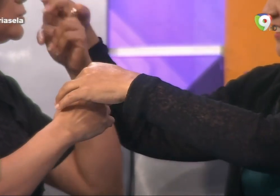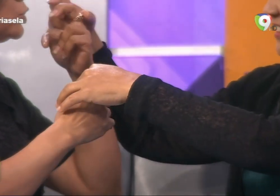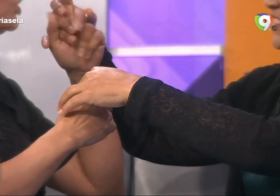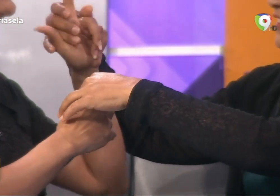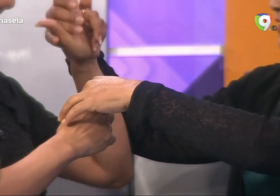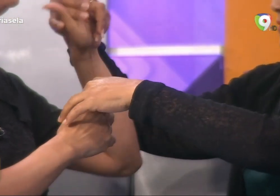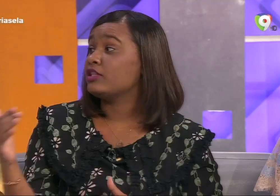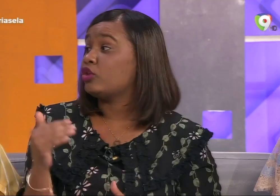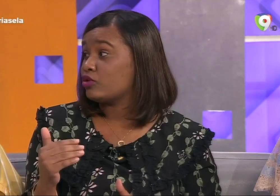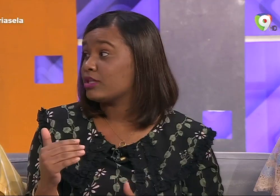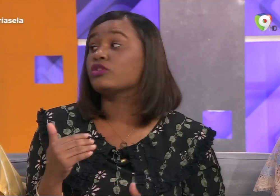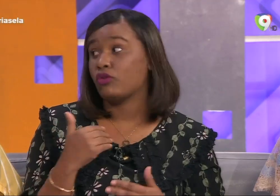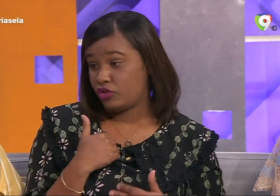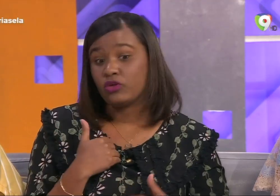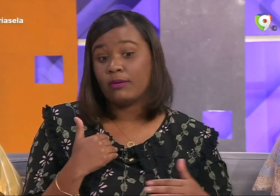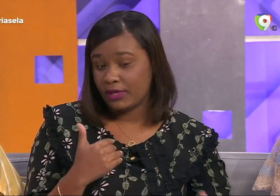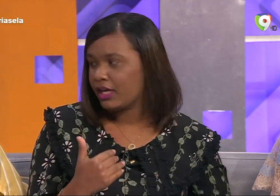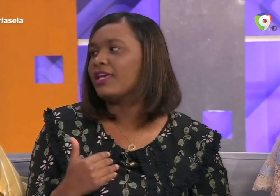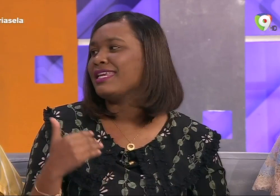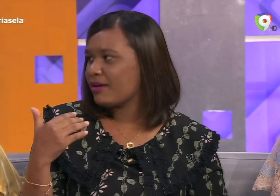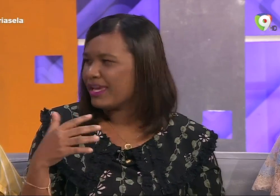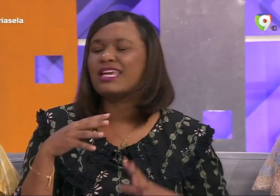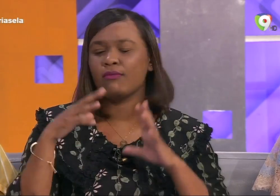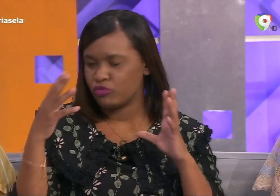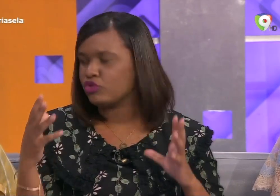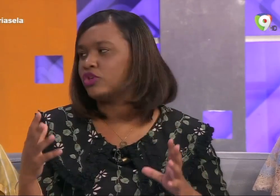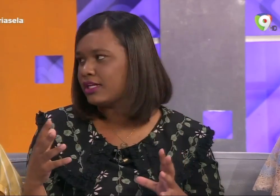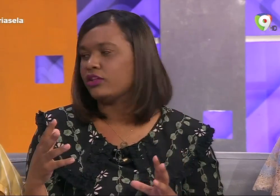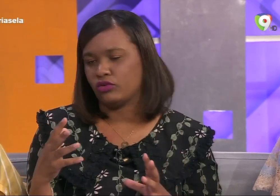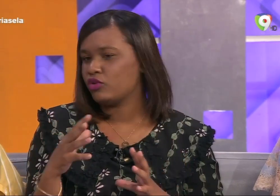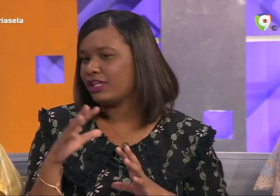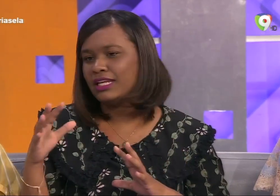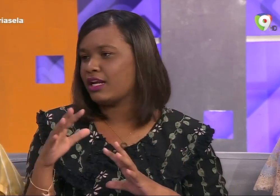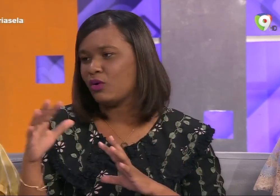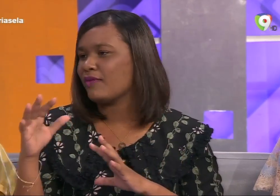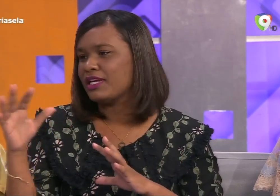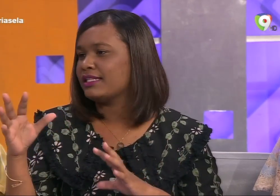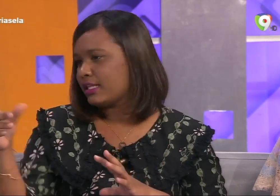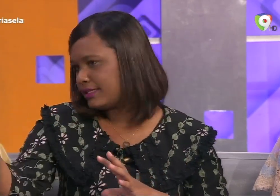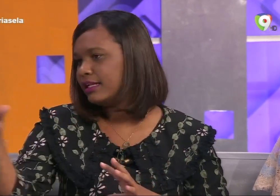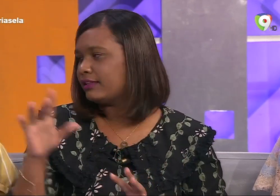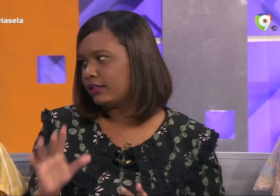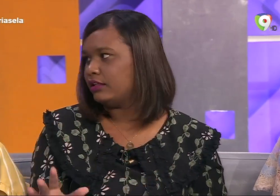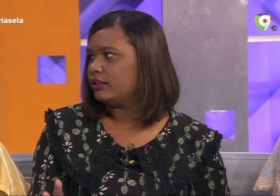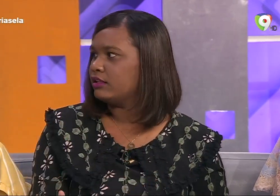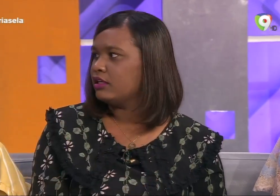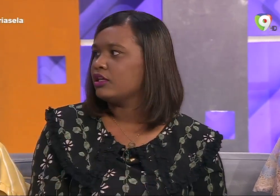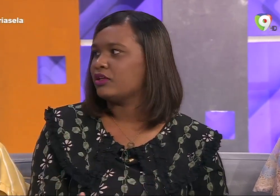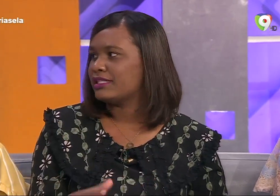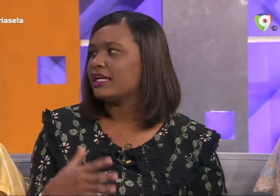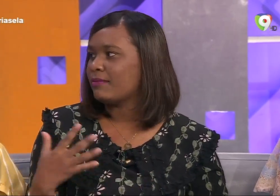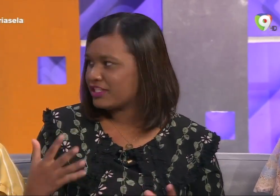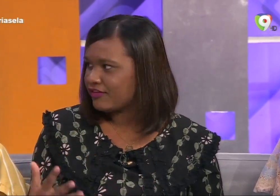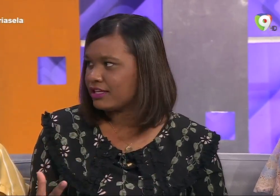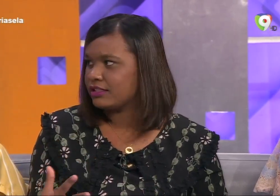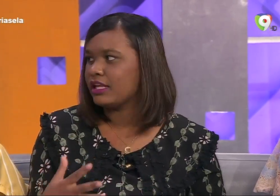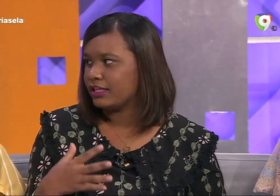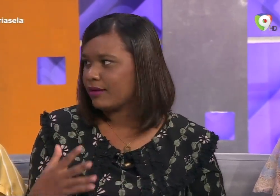progresivamente en ese entonces cuando yo era pequeña ella veía mucho exacto no tenía no había necesidad de hacerle táctil entonces era más fácil pero